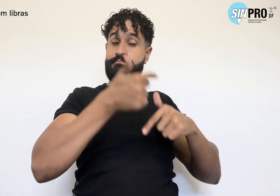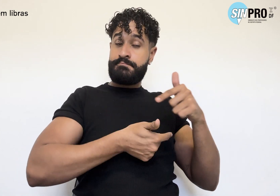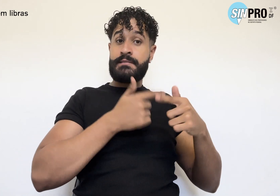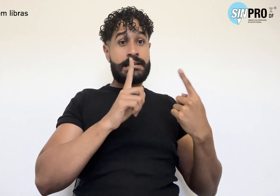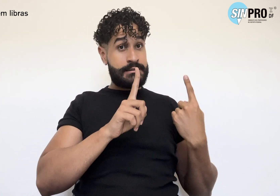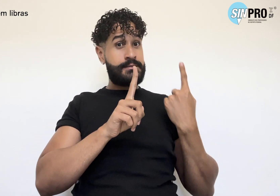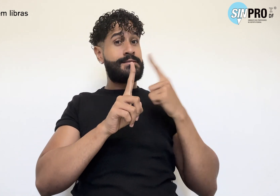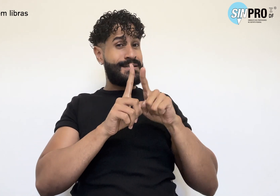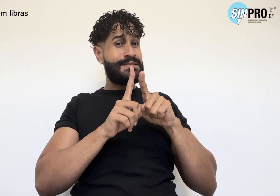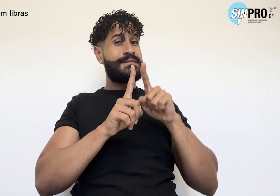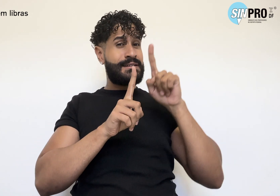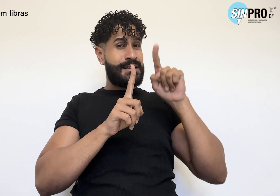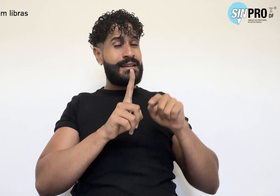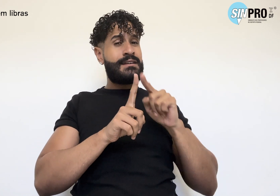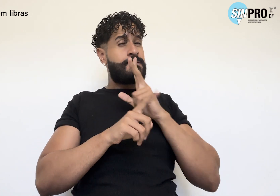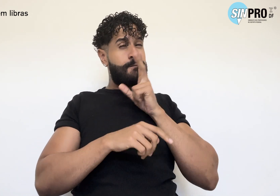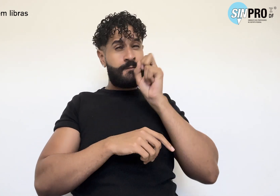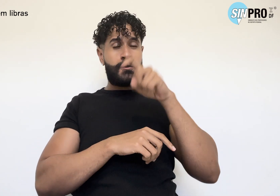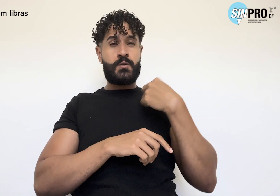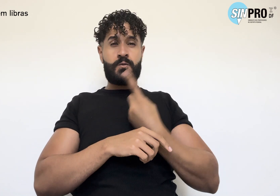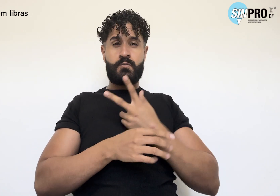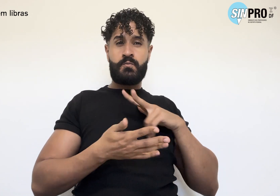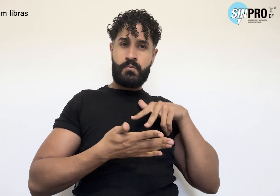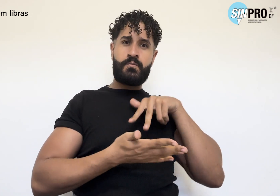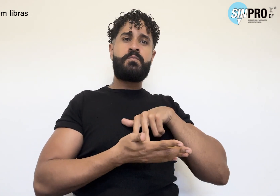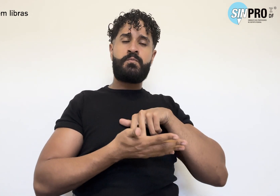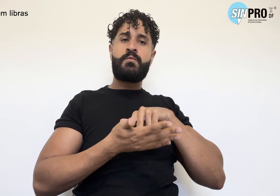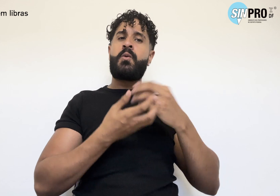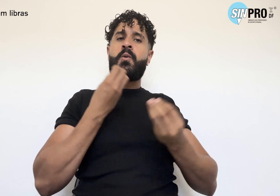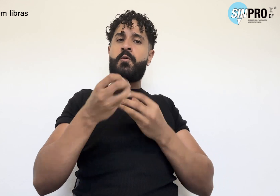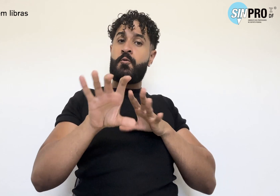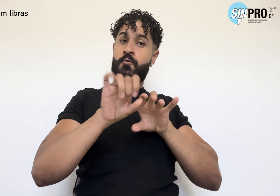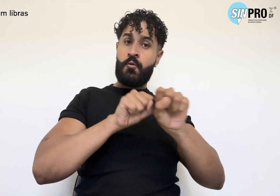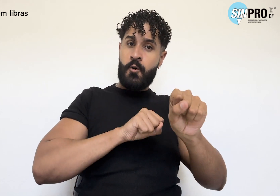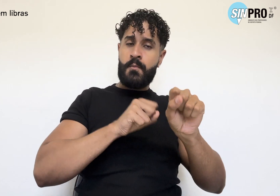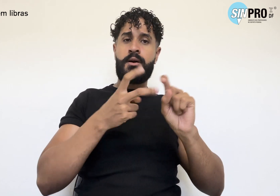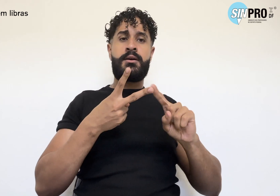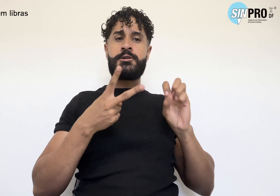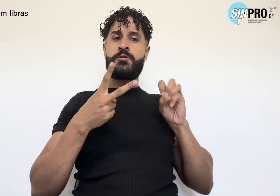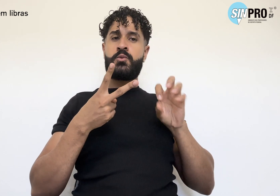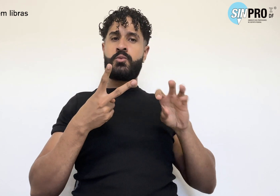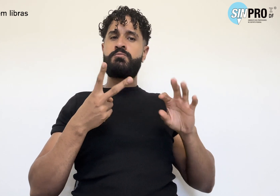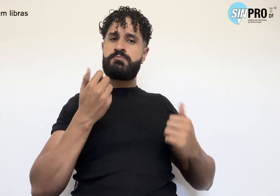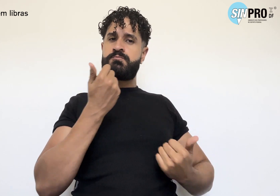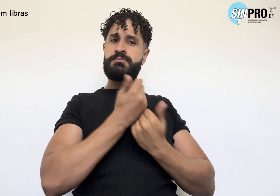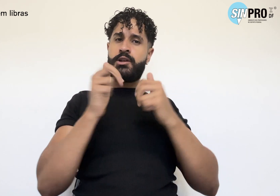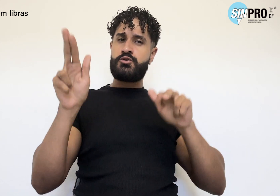intensificar a nossa presença com formação e educação para a diversidade nas escolas.